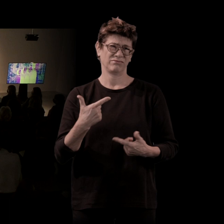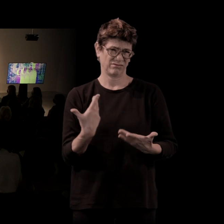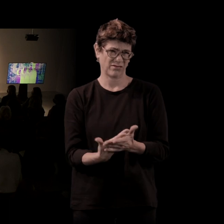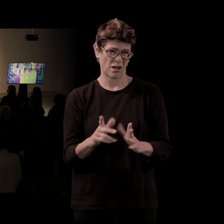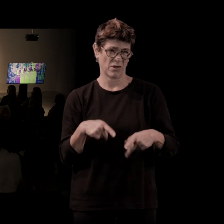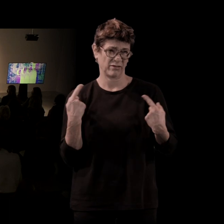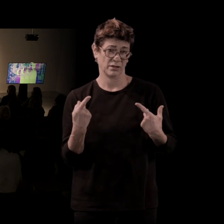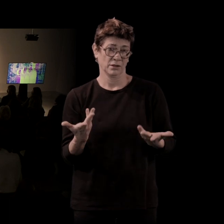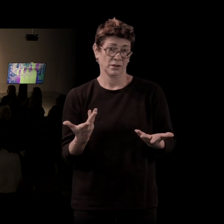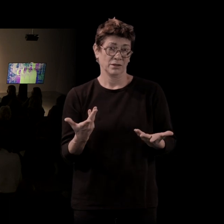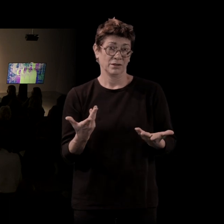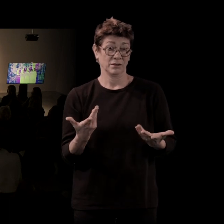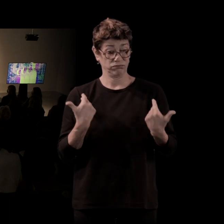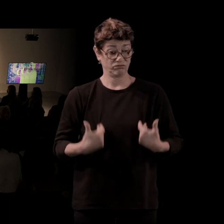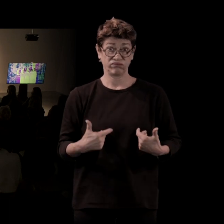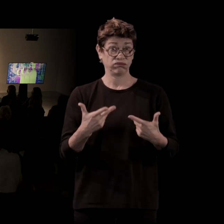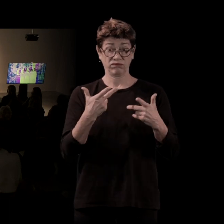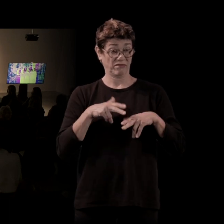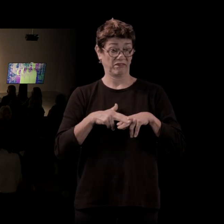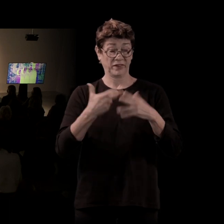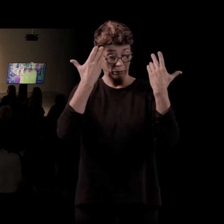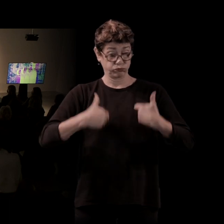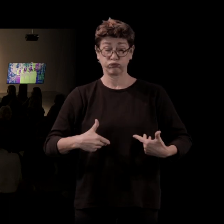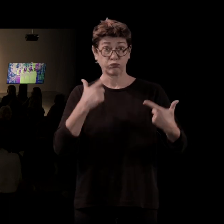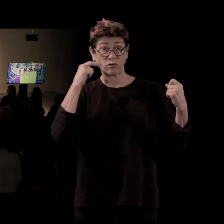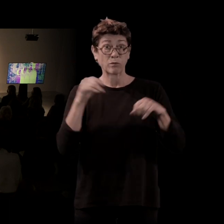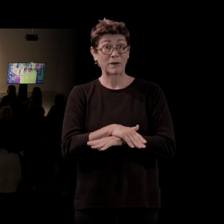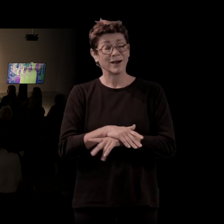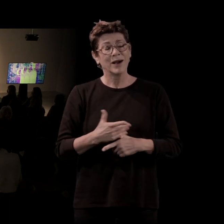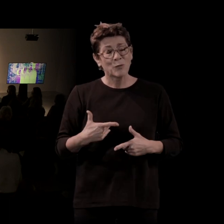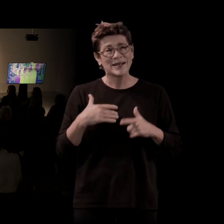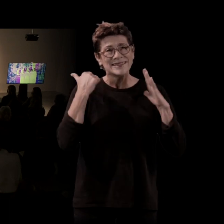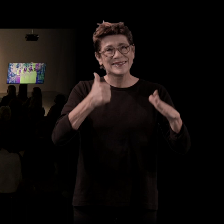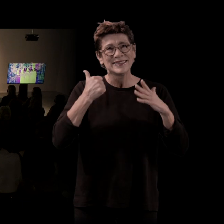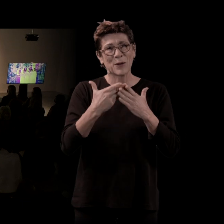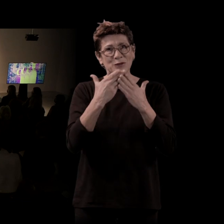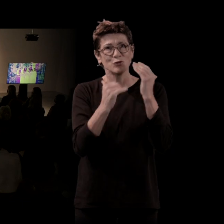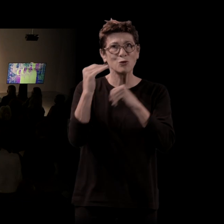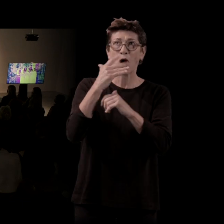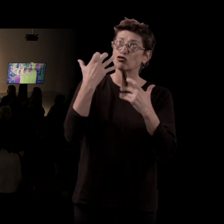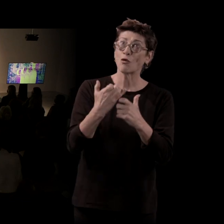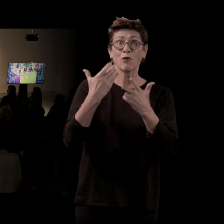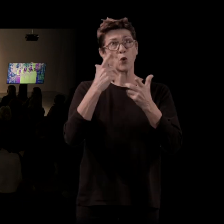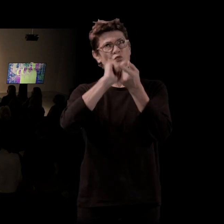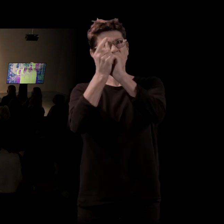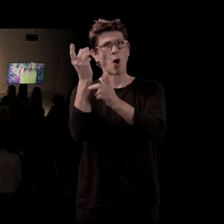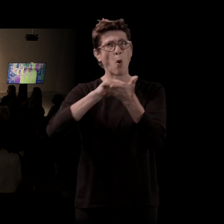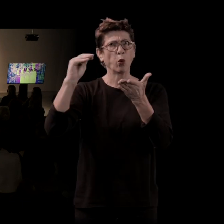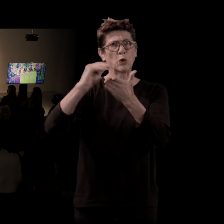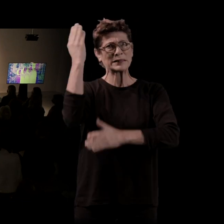J'avais fait six ans d'études supérieures. J'avais voulu être Hemingway et je n'étais personne. C'est une petite d'un film, ça, mon nom est personne, d'ailleurs. bon, ça, c